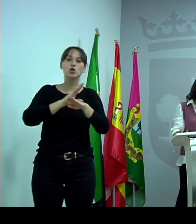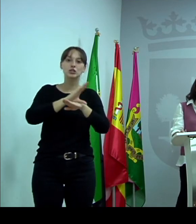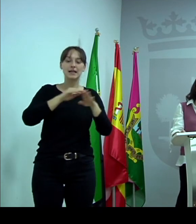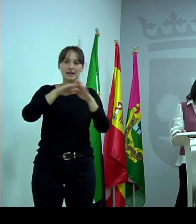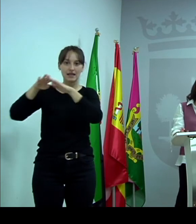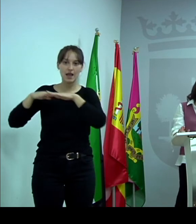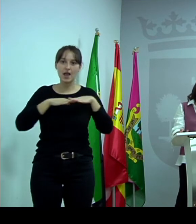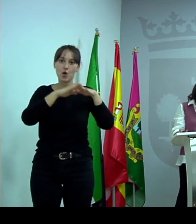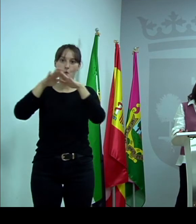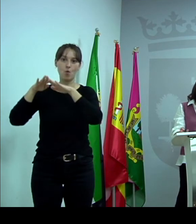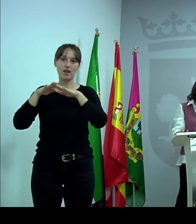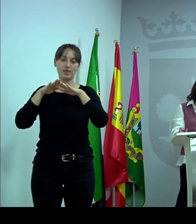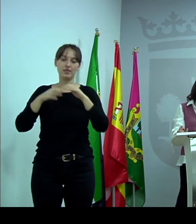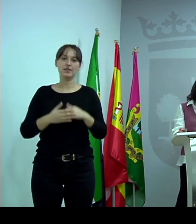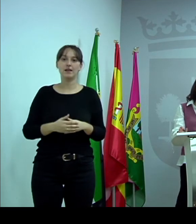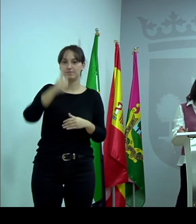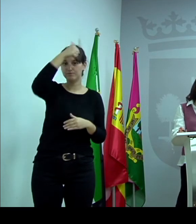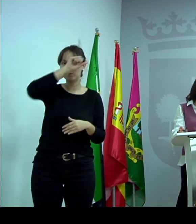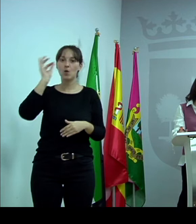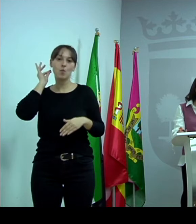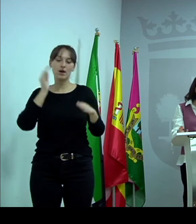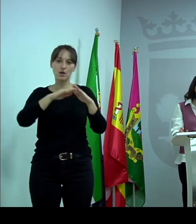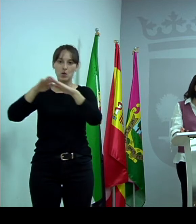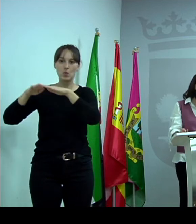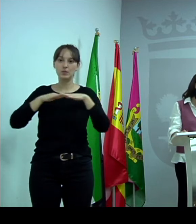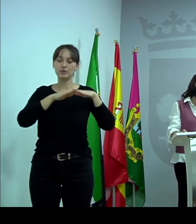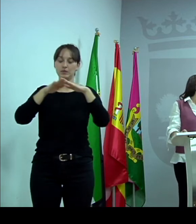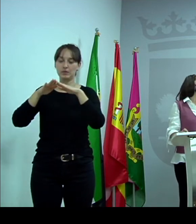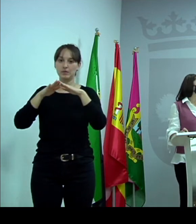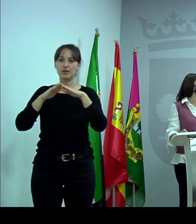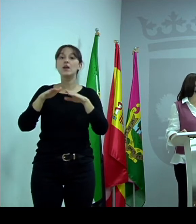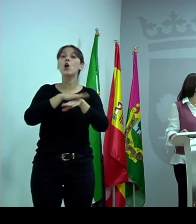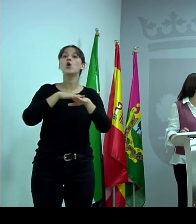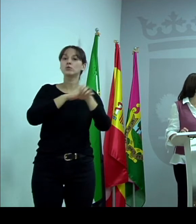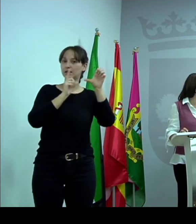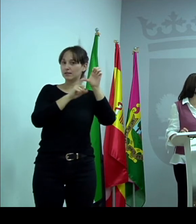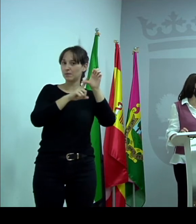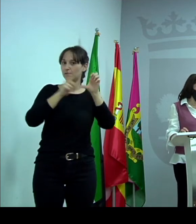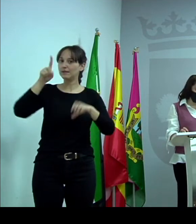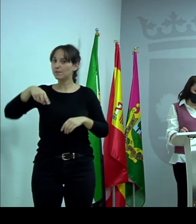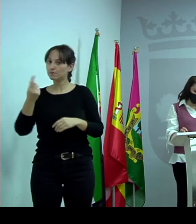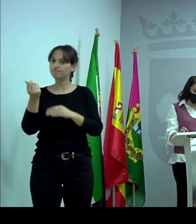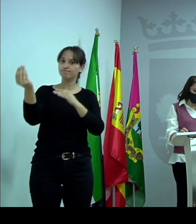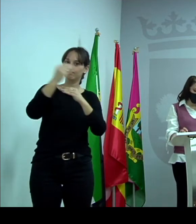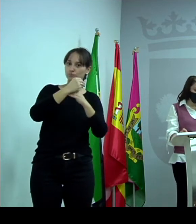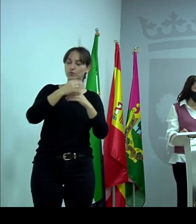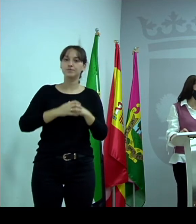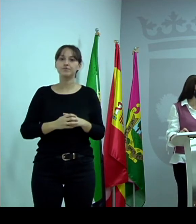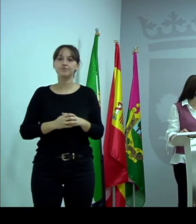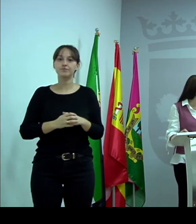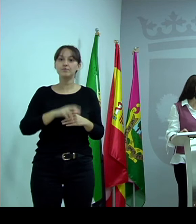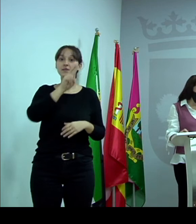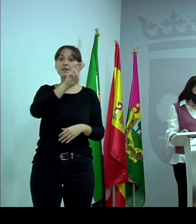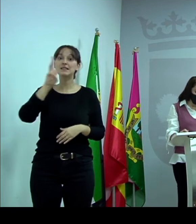Igualdad y la portavocía de la Junta de Extremadura a través del IMEX. La concesión que nos hacen de esta subvención son